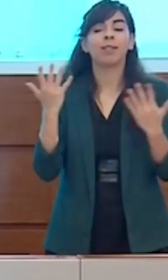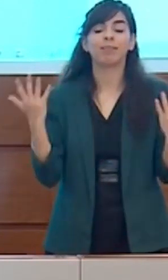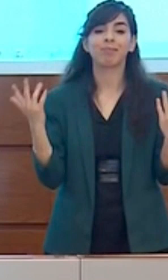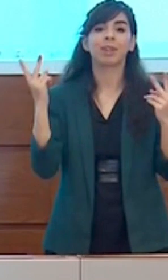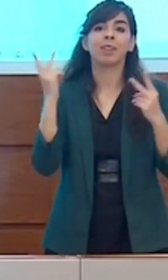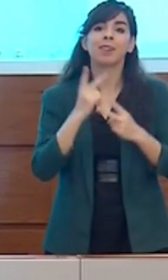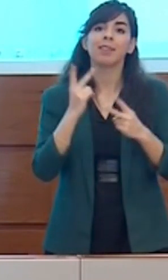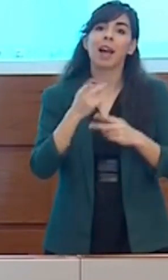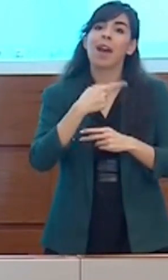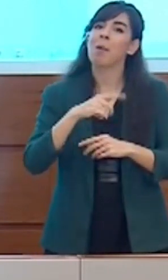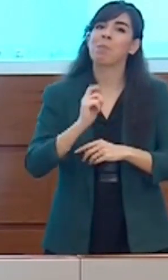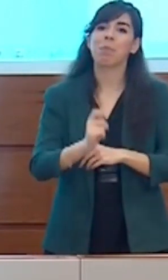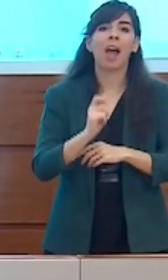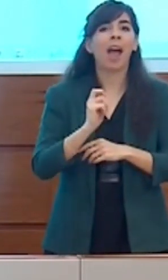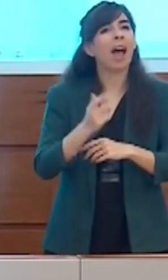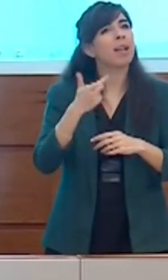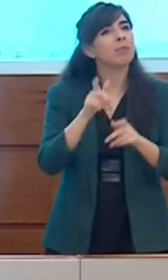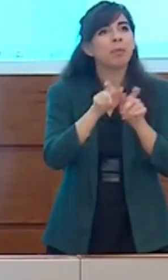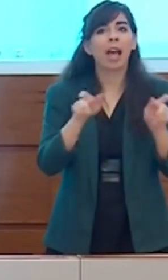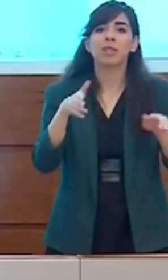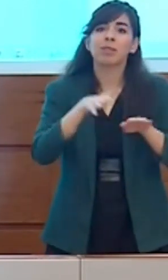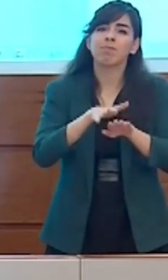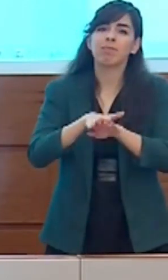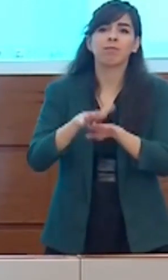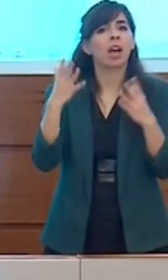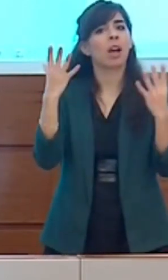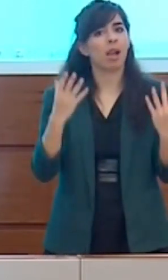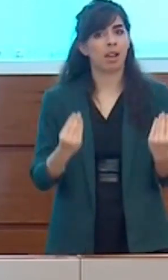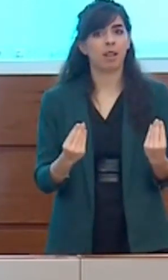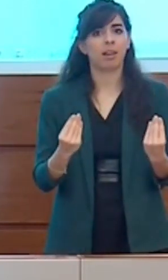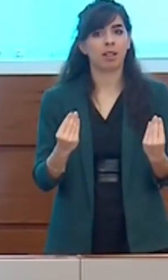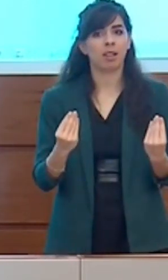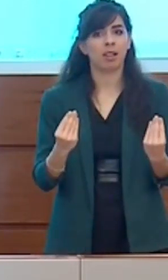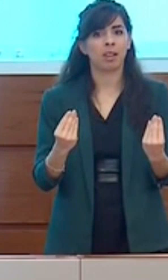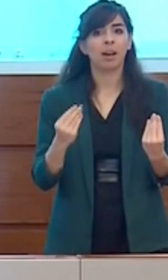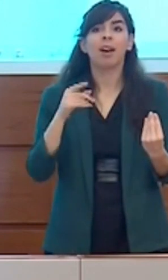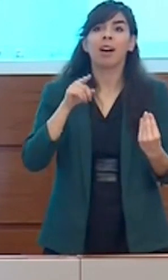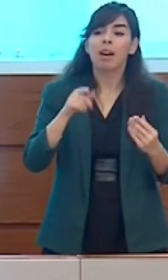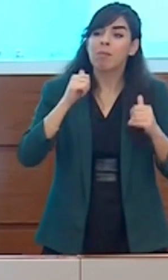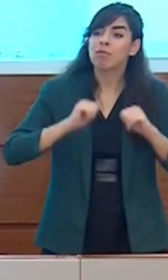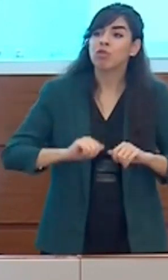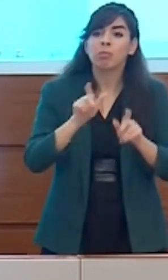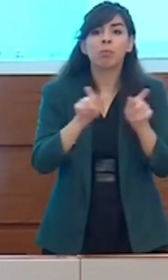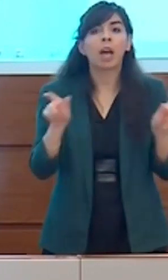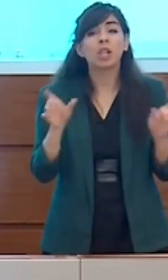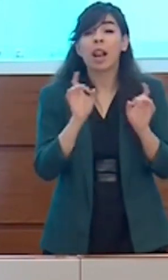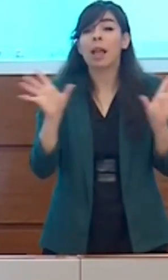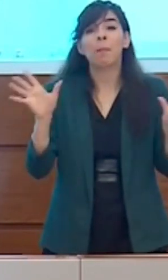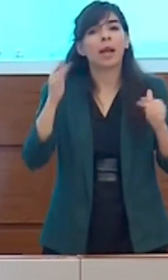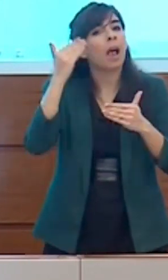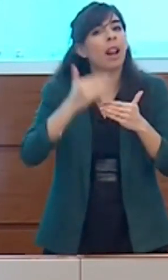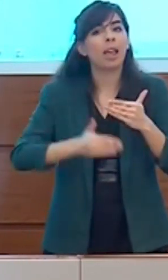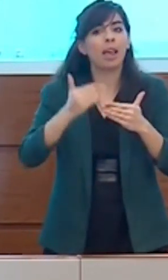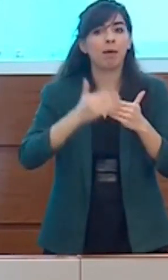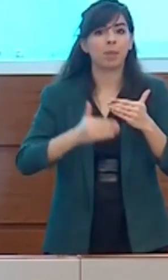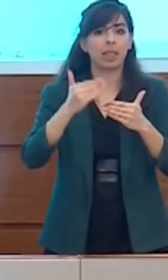vittime e in fondo una sostanziale privazione delle nostre libertà e